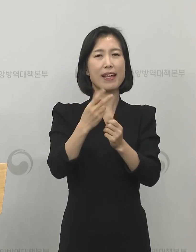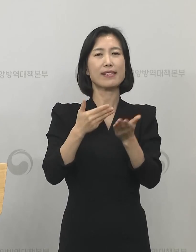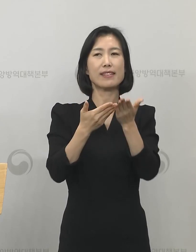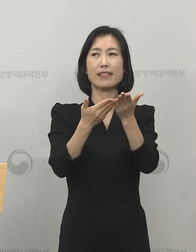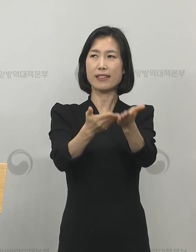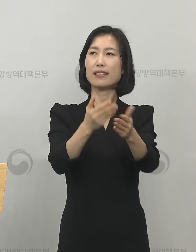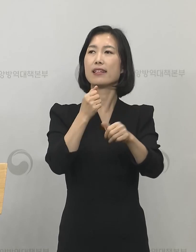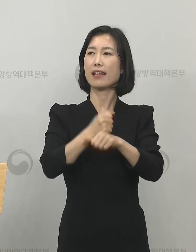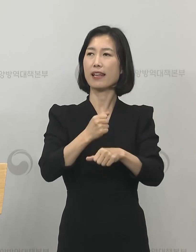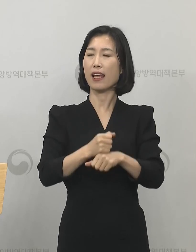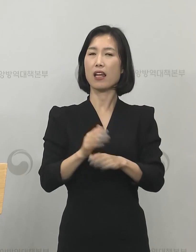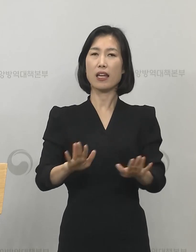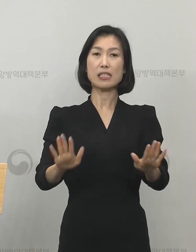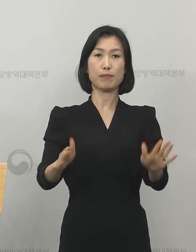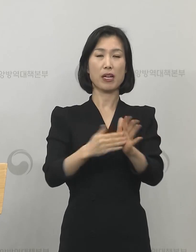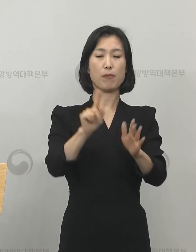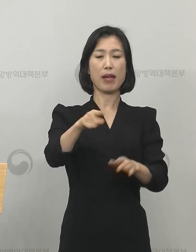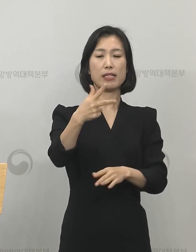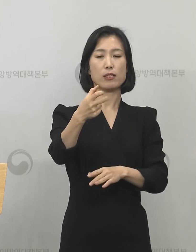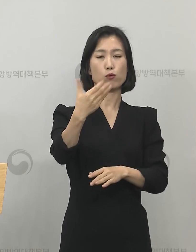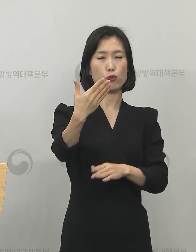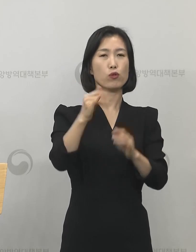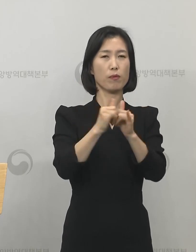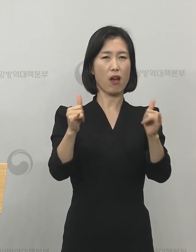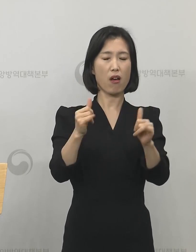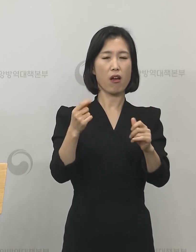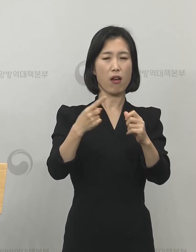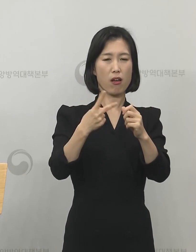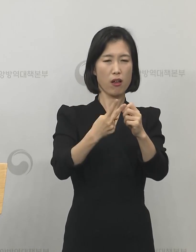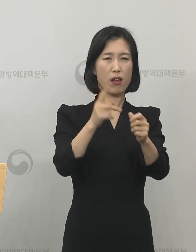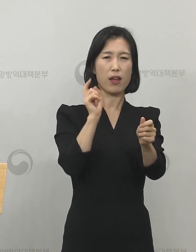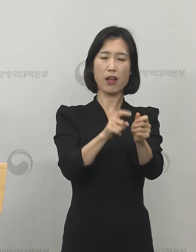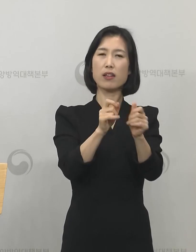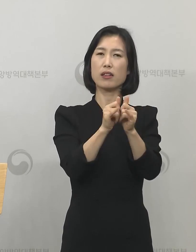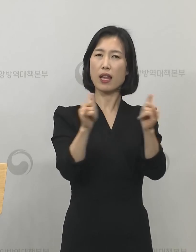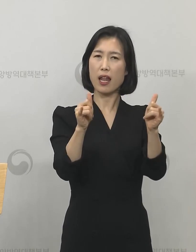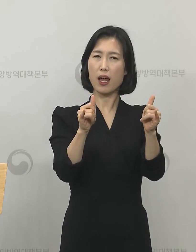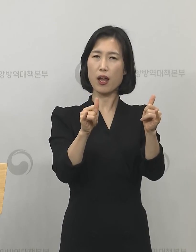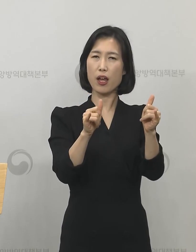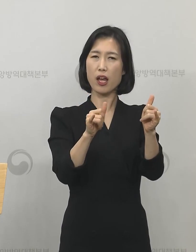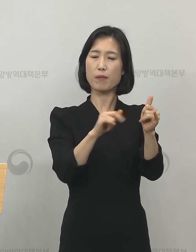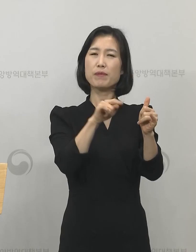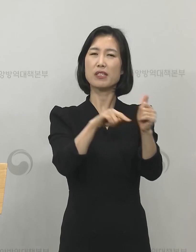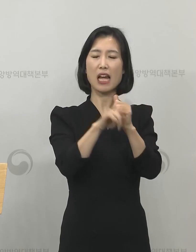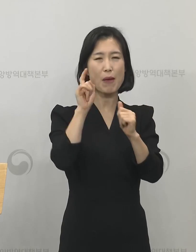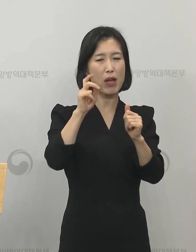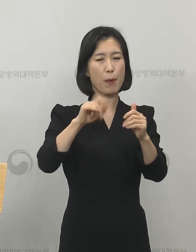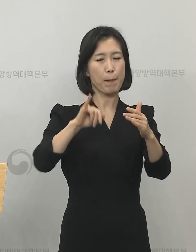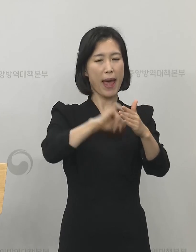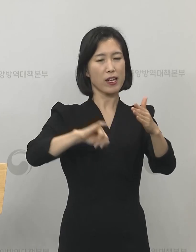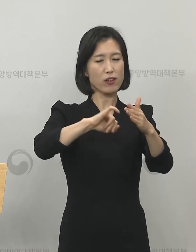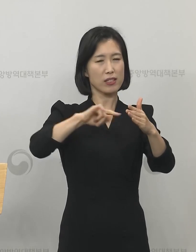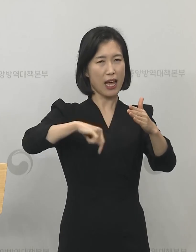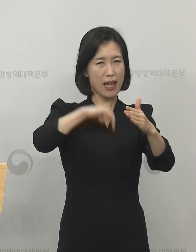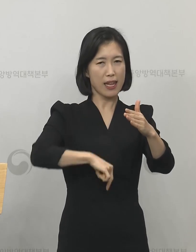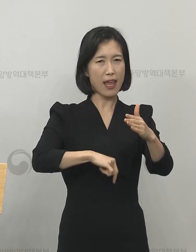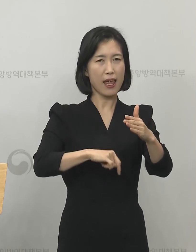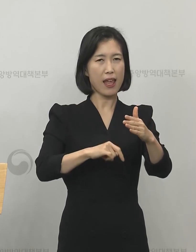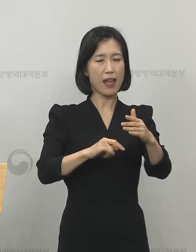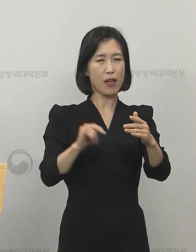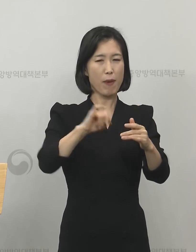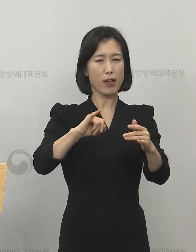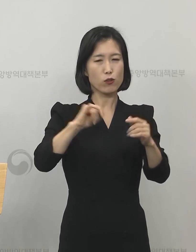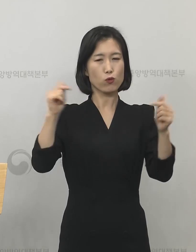현재까지는 179명이고 재양성으로 확인된 경우는 바이러스의 재활성화